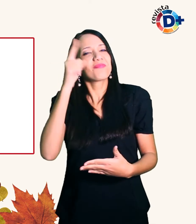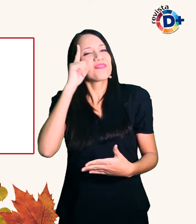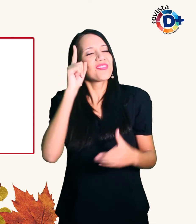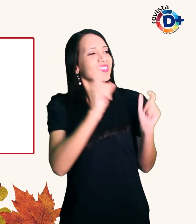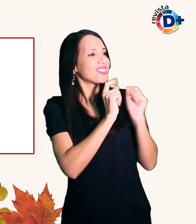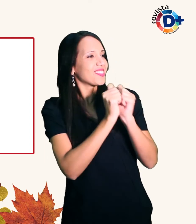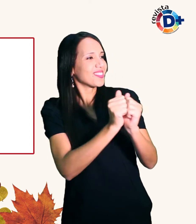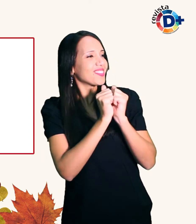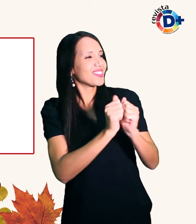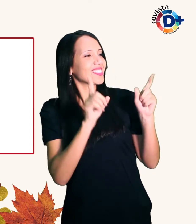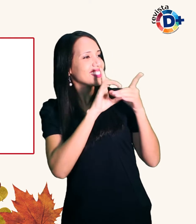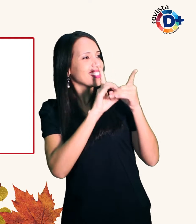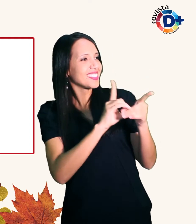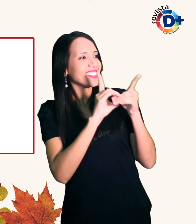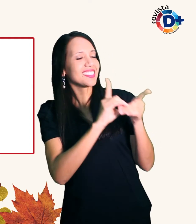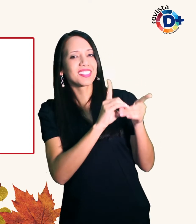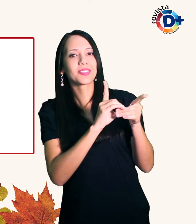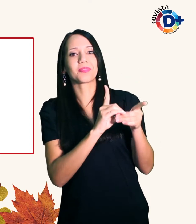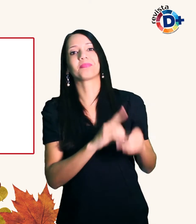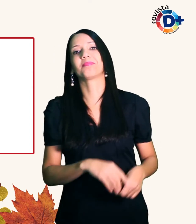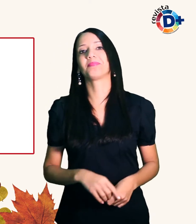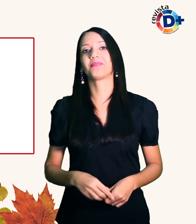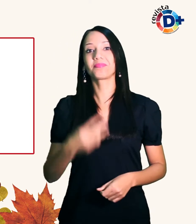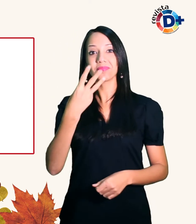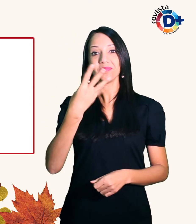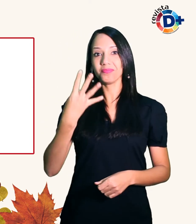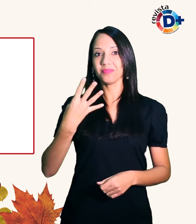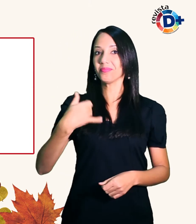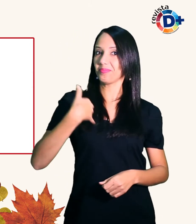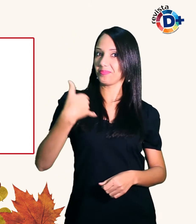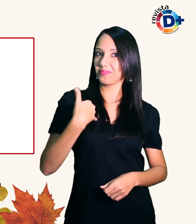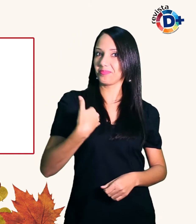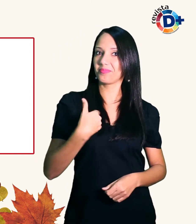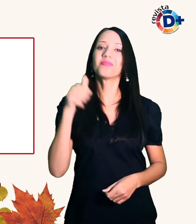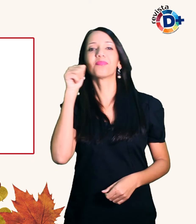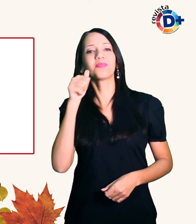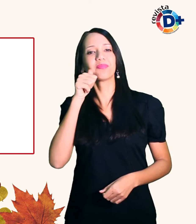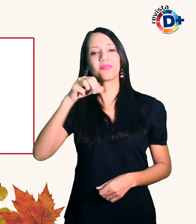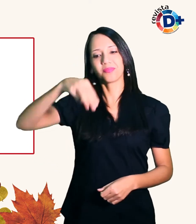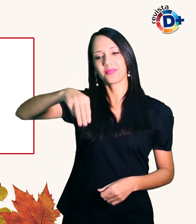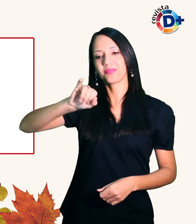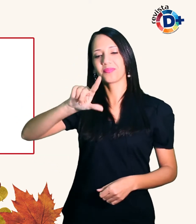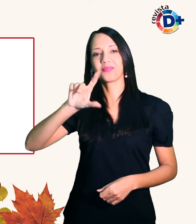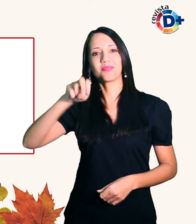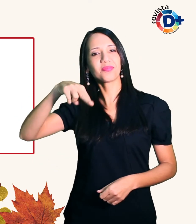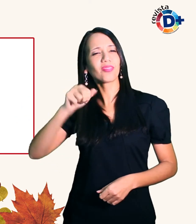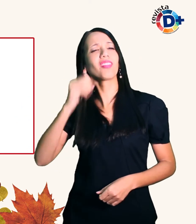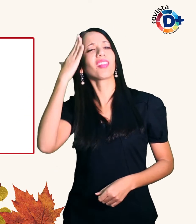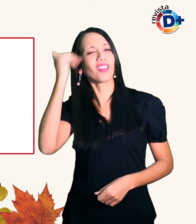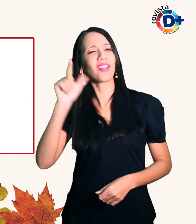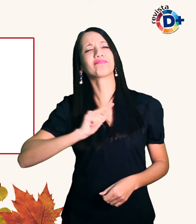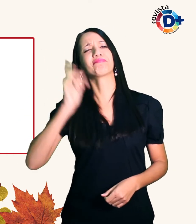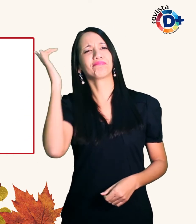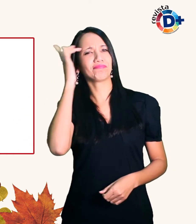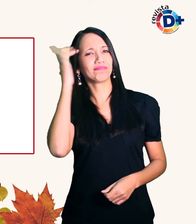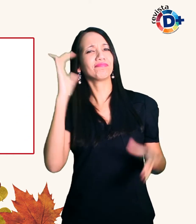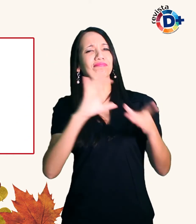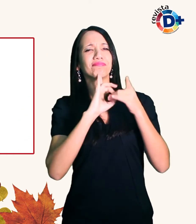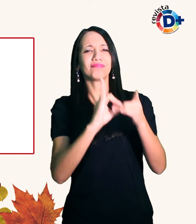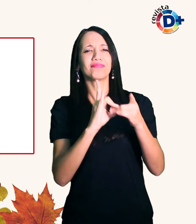Aos 34 anos Milena sabe do amadurecimento profundo do casal e pontua o papel importante que Douglas